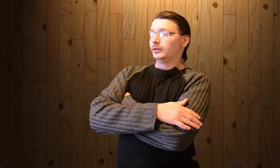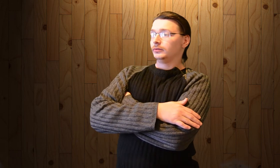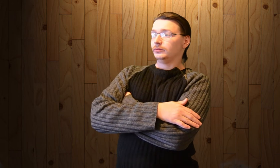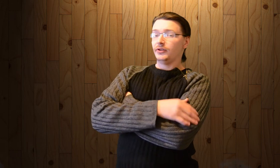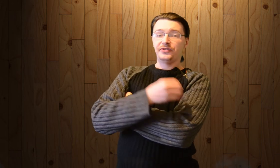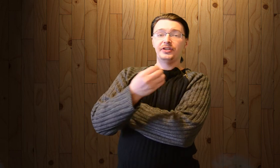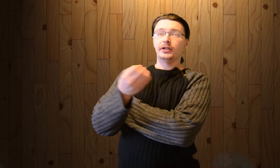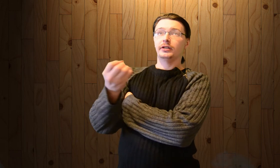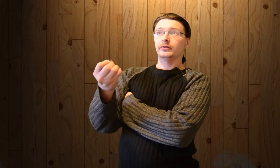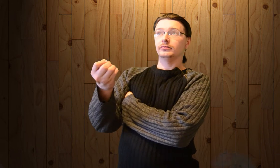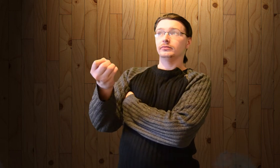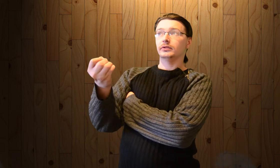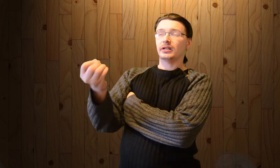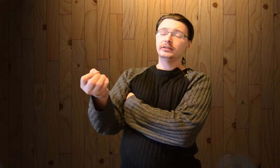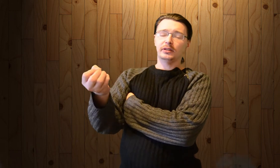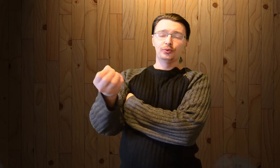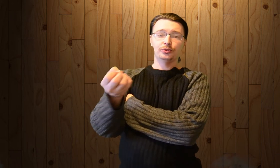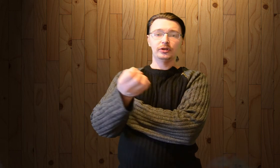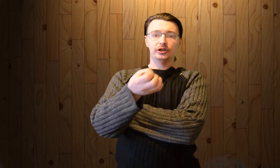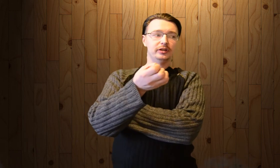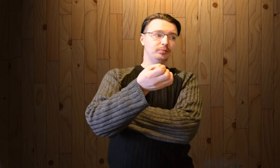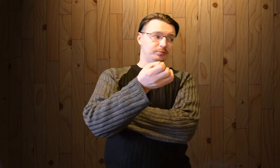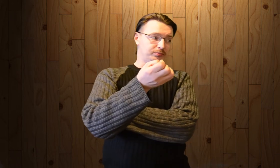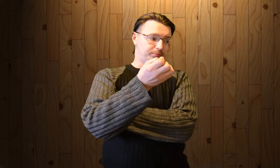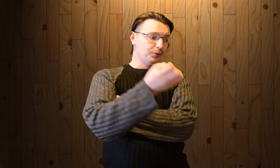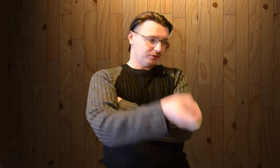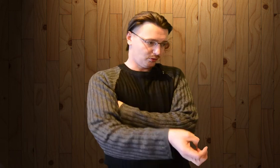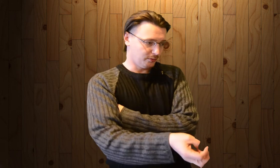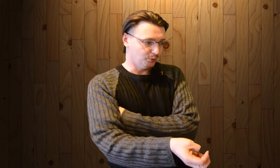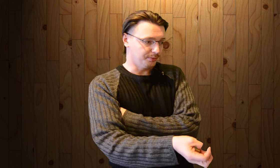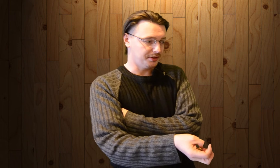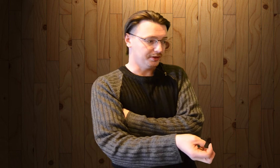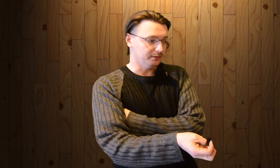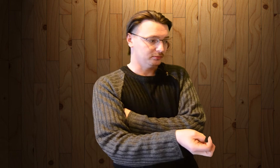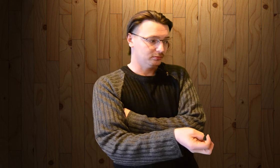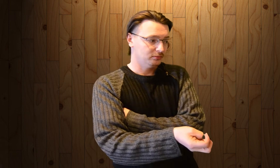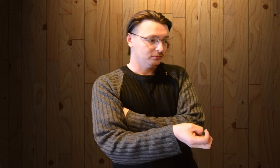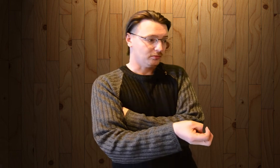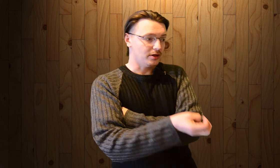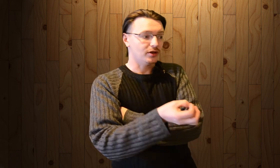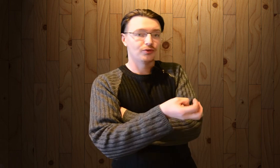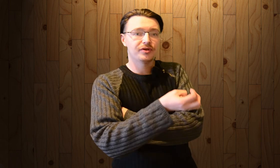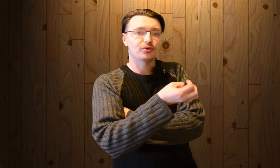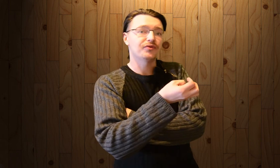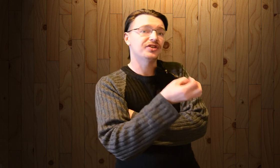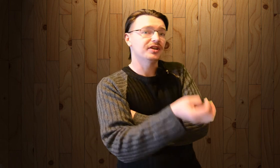Не все рады тому, что даже если Путин снова будет президентом. Я не скажу, что все